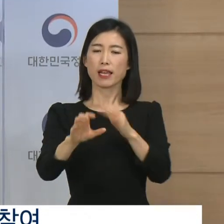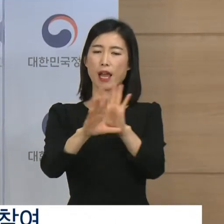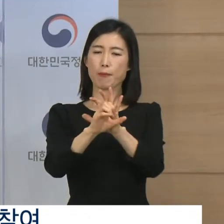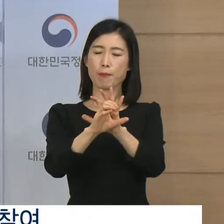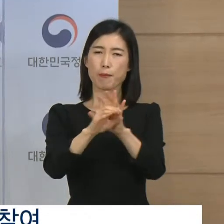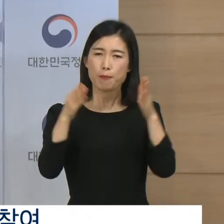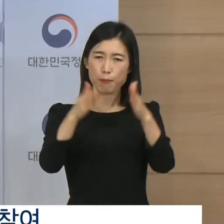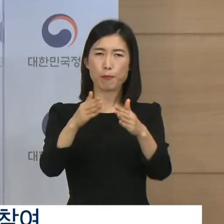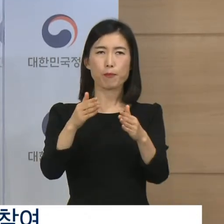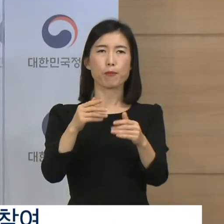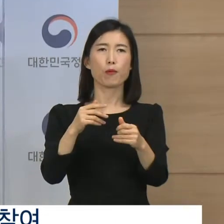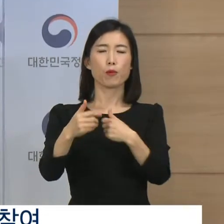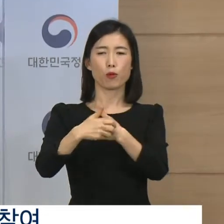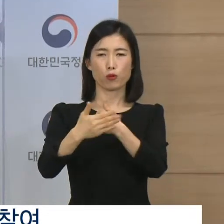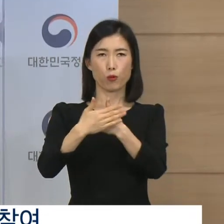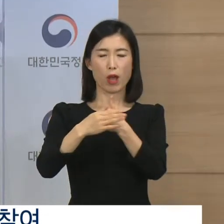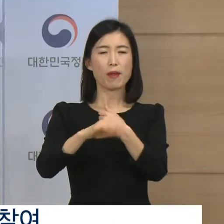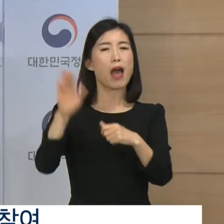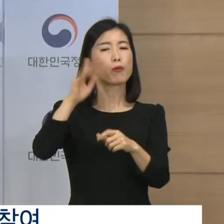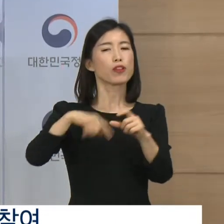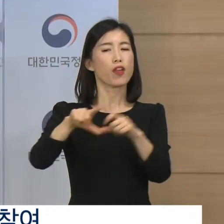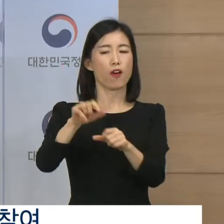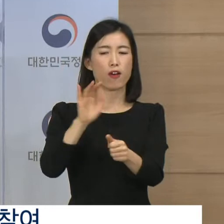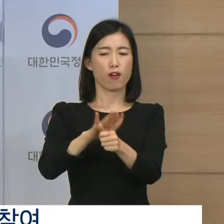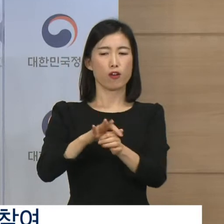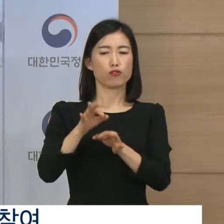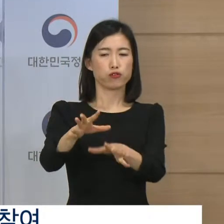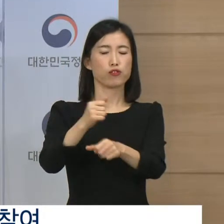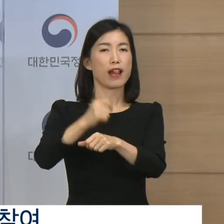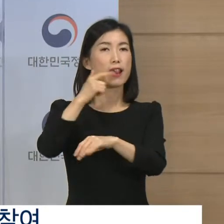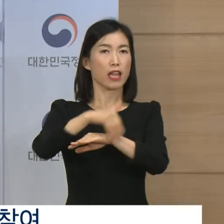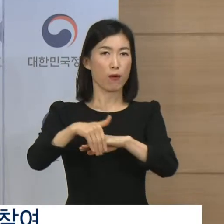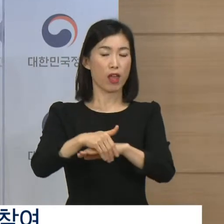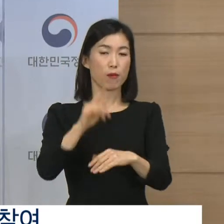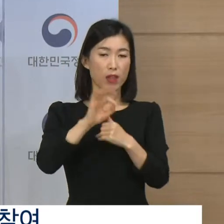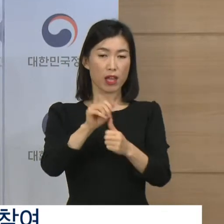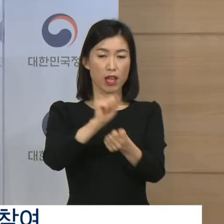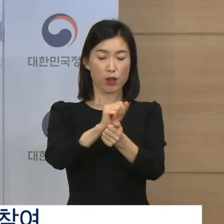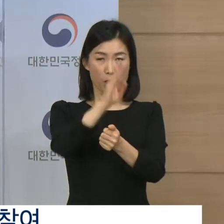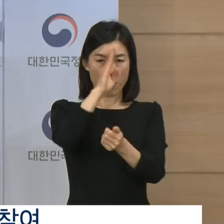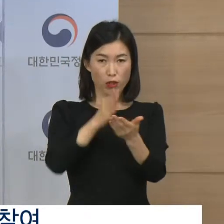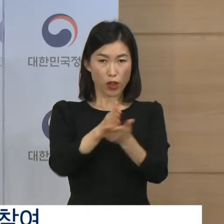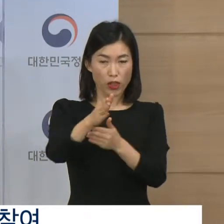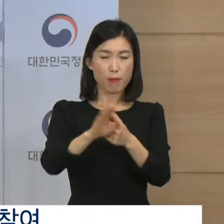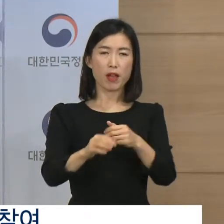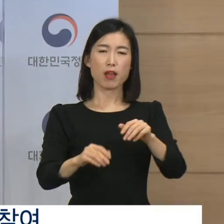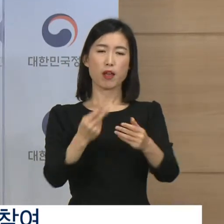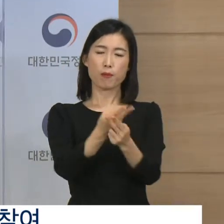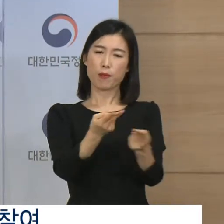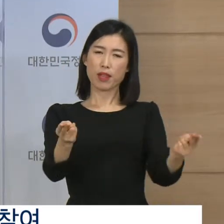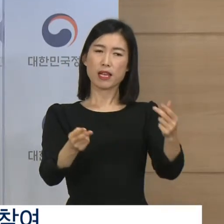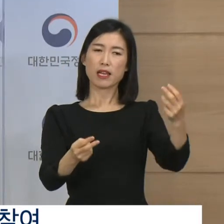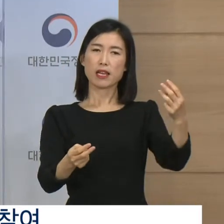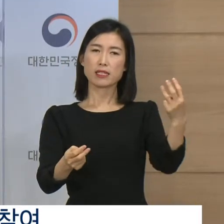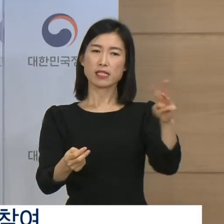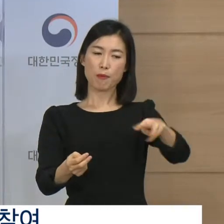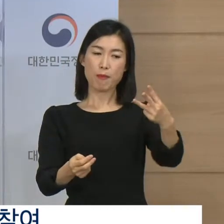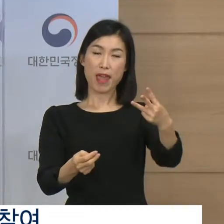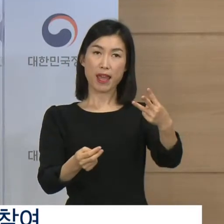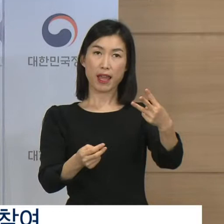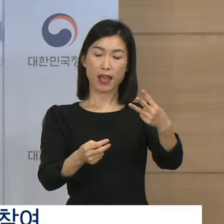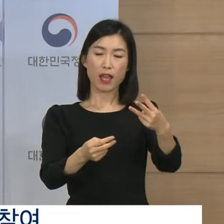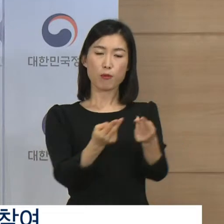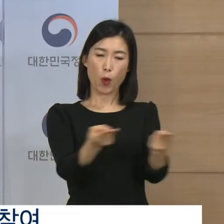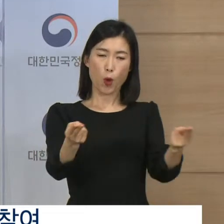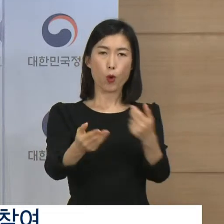강화할 예정입니다. 전담병원 지정 즉시 300병상 기준 약 50억 원을 지원하여